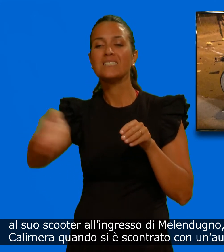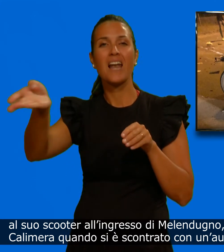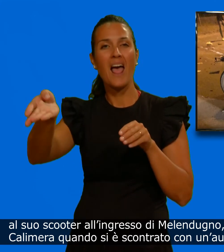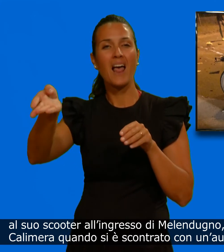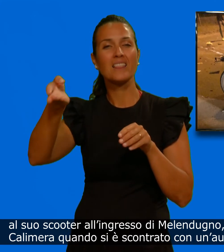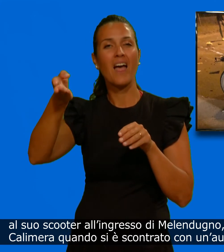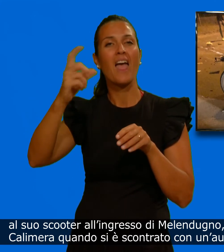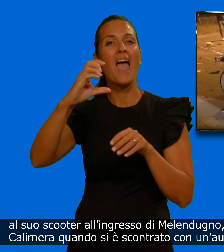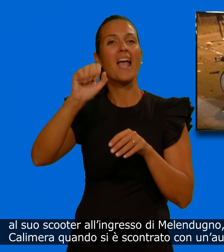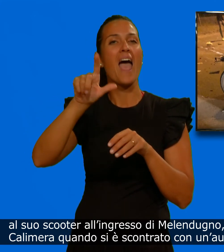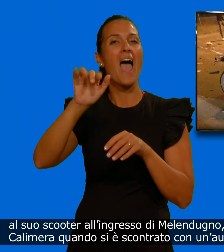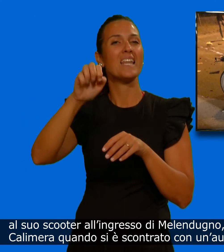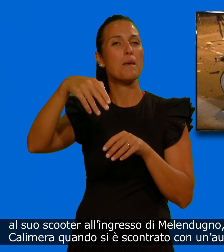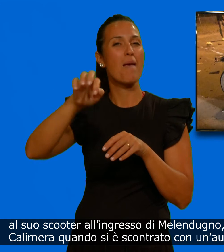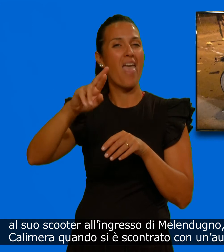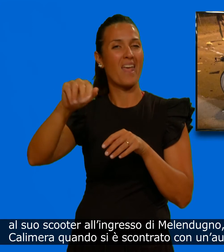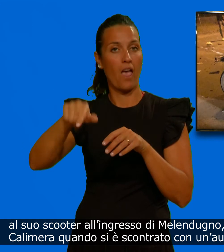Quando si è scontrato con un'auto.